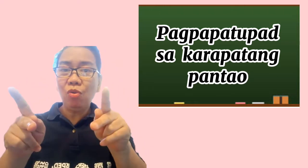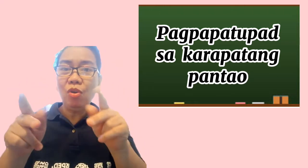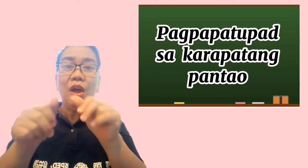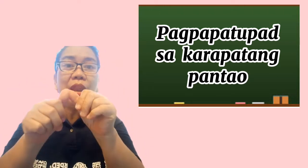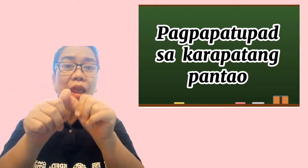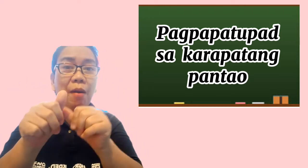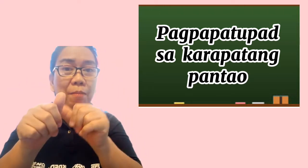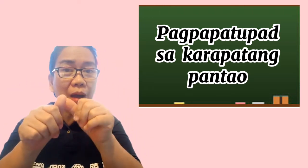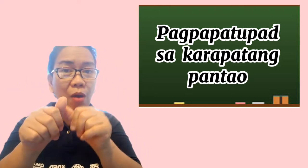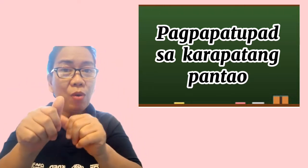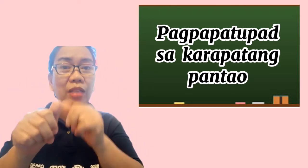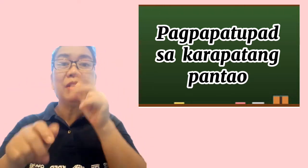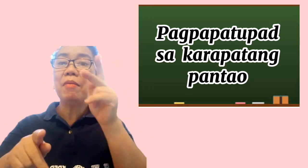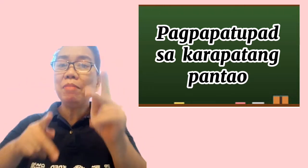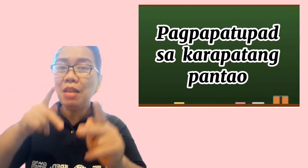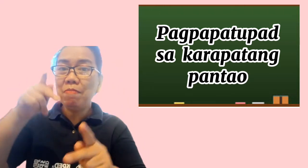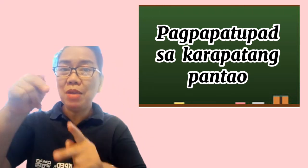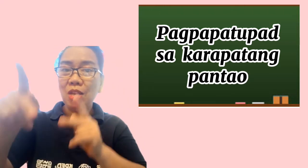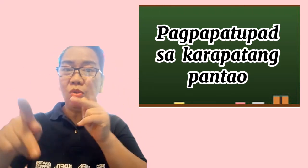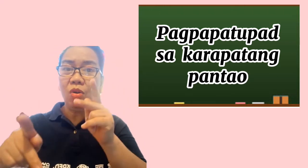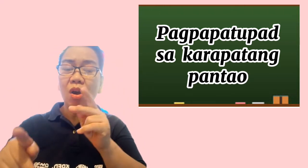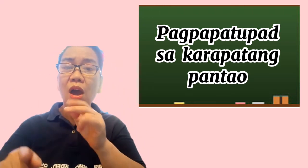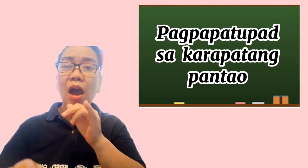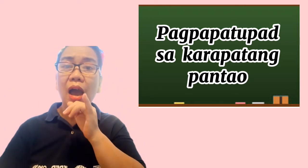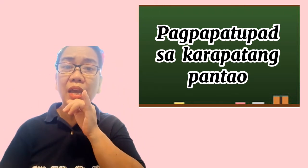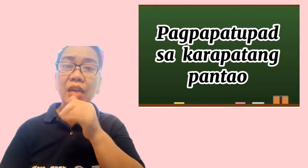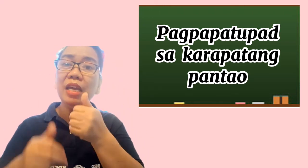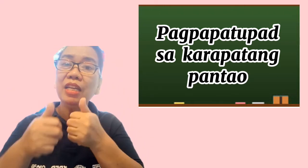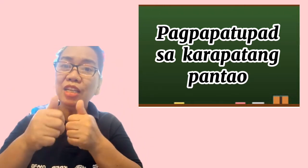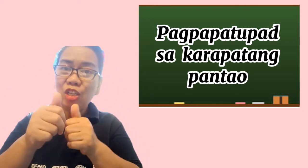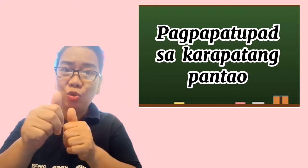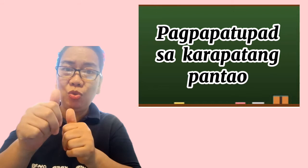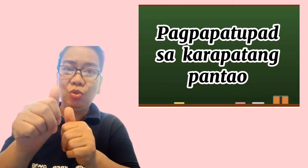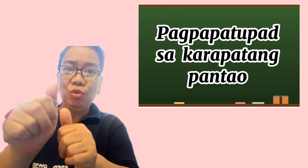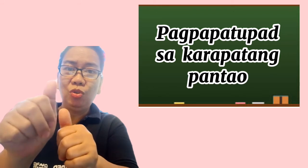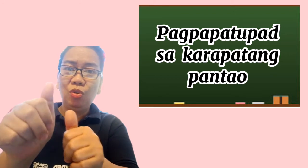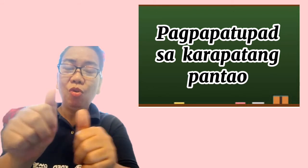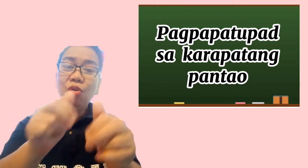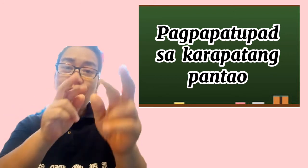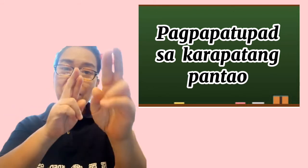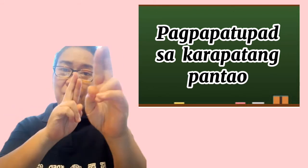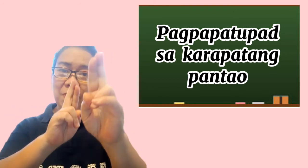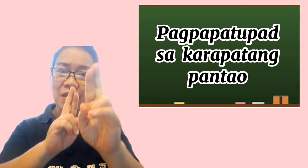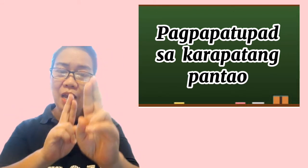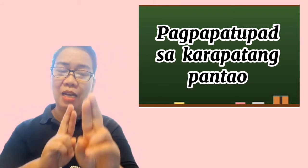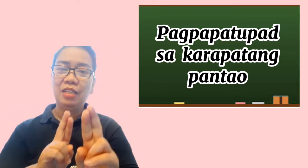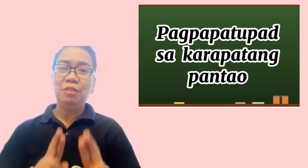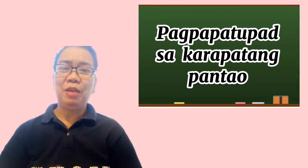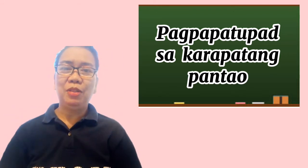ng bawat Pilipino ay nasusunod o nabibigyang respeto.